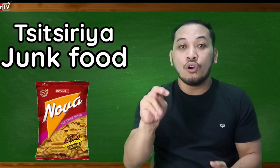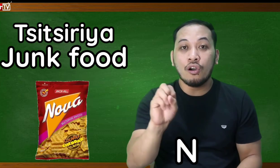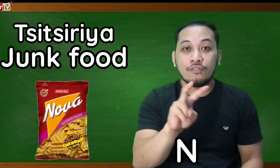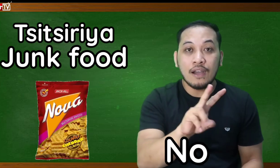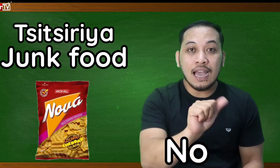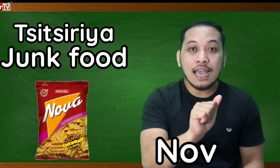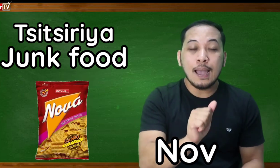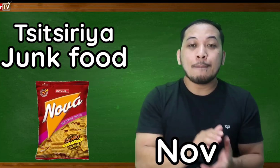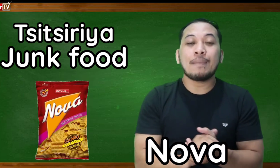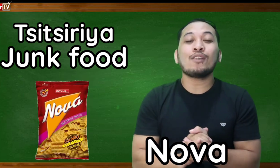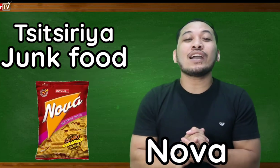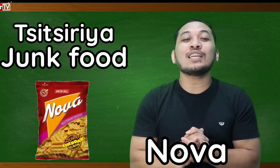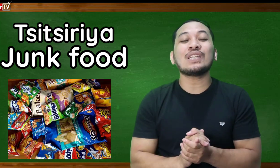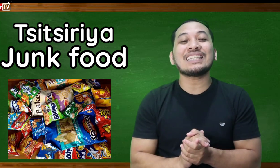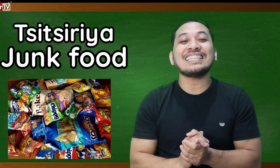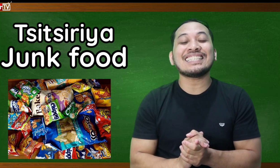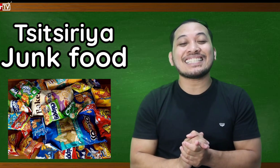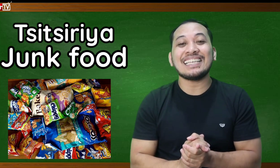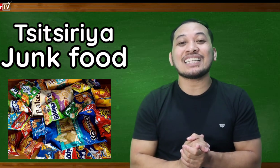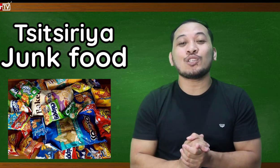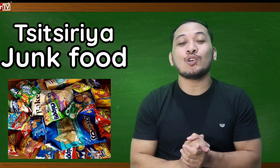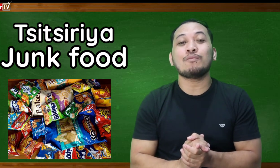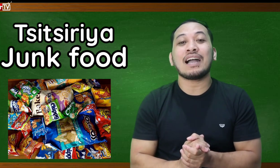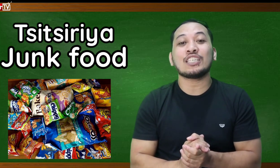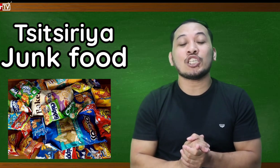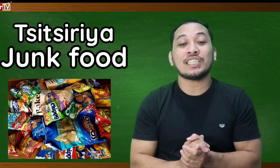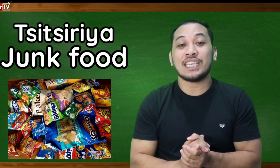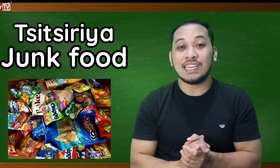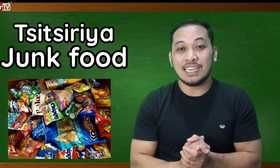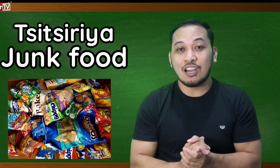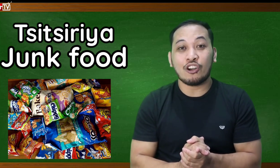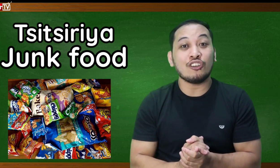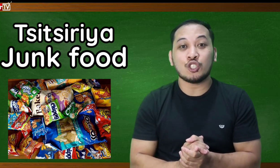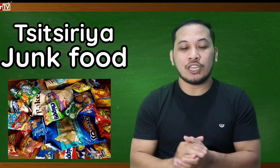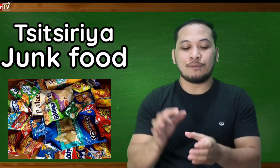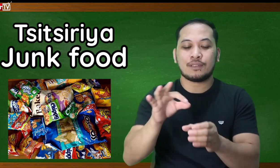nova pero ganito natin isisenyas yung mga chichiria or yung chips